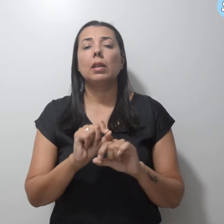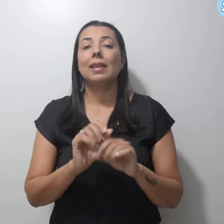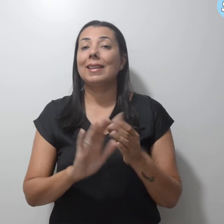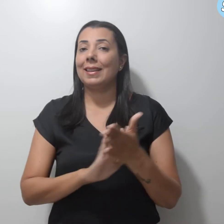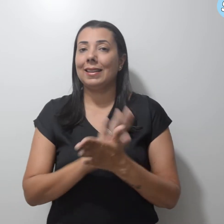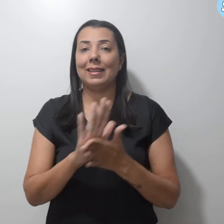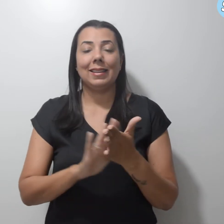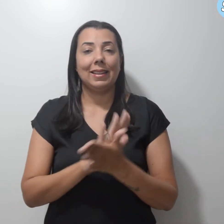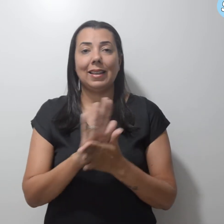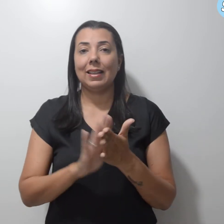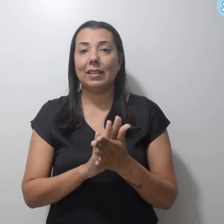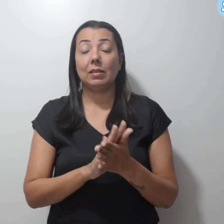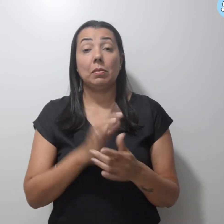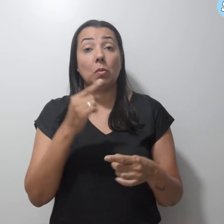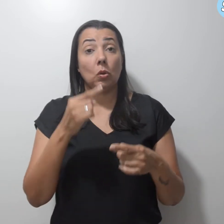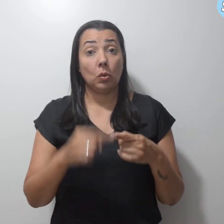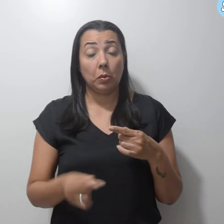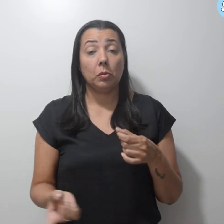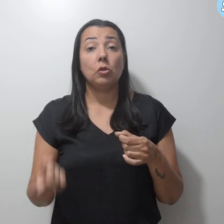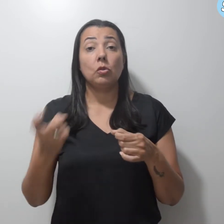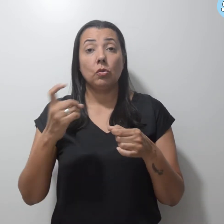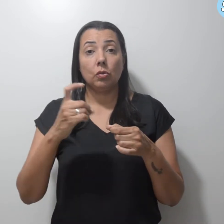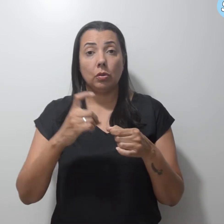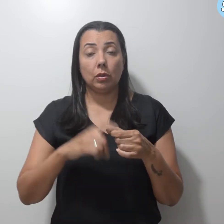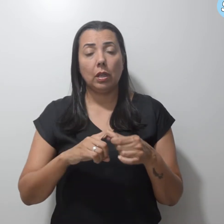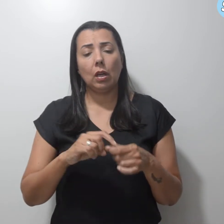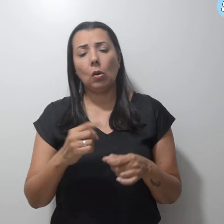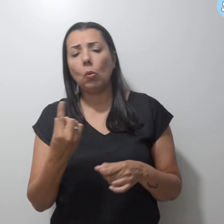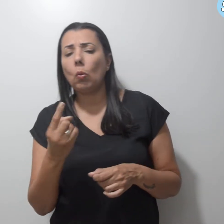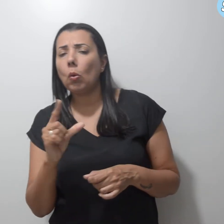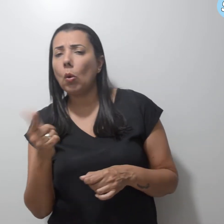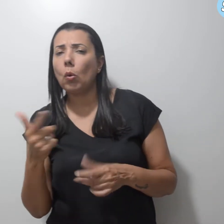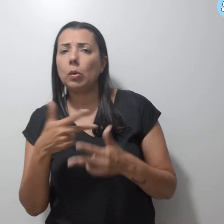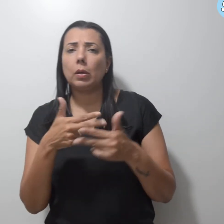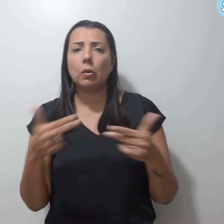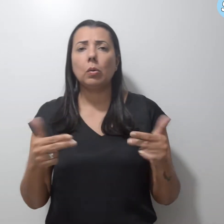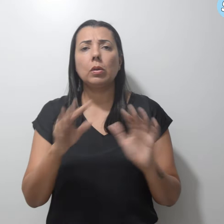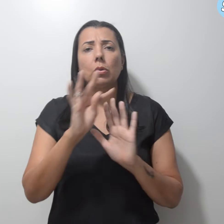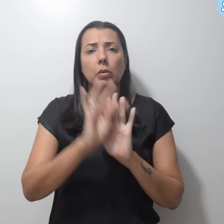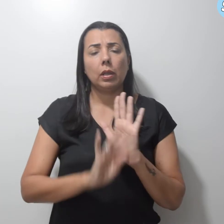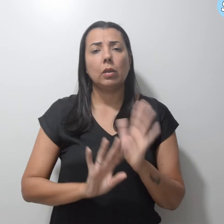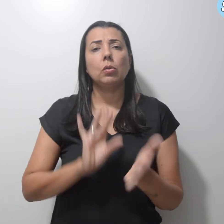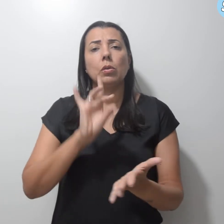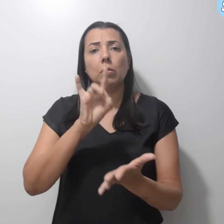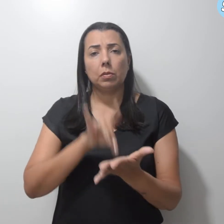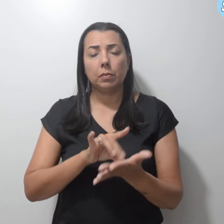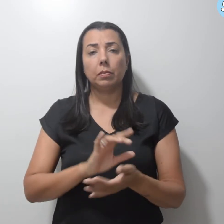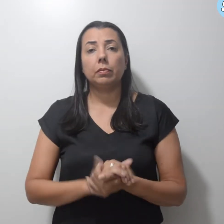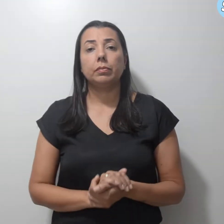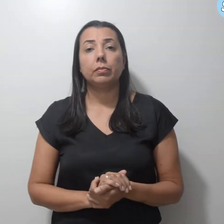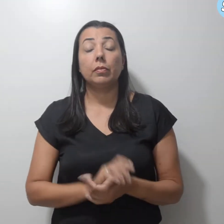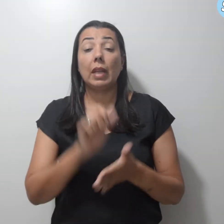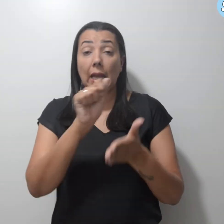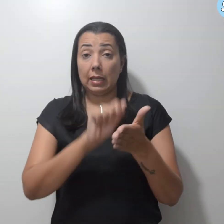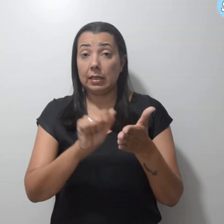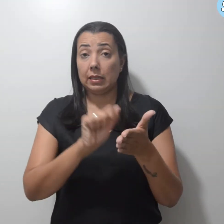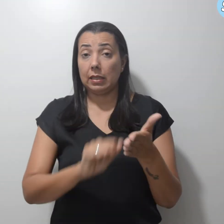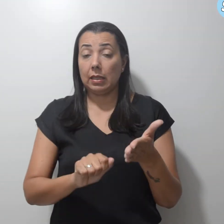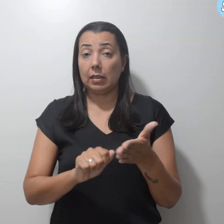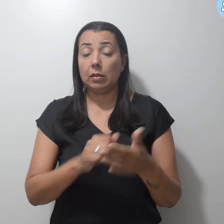os impede de retomar um ou outro aspecto do texto original. assinado pelo ministro da